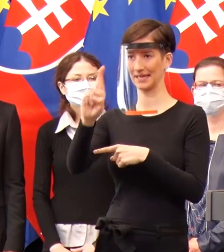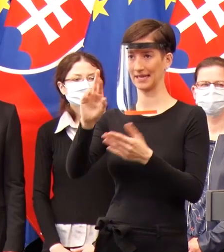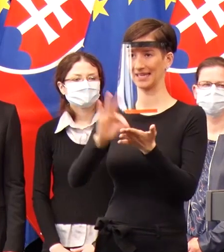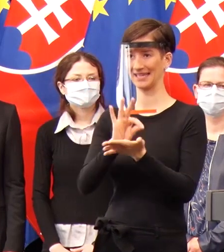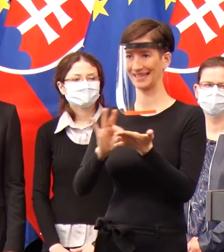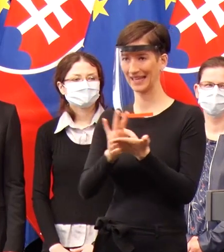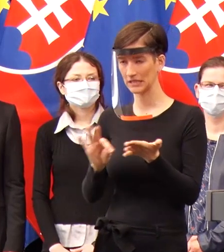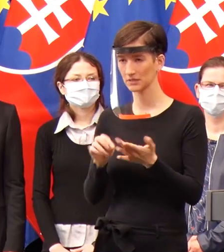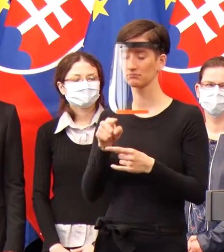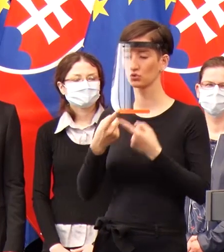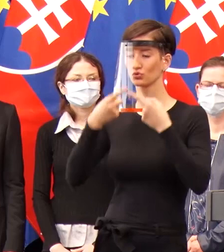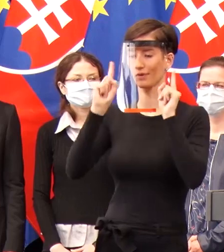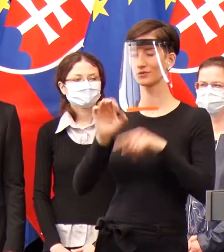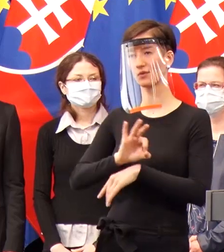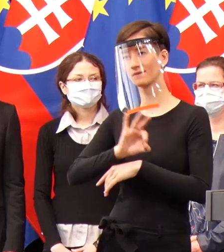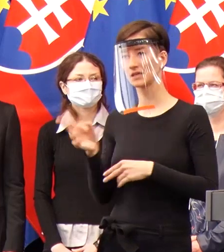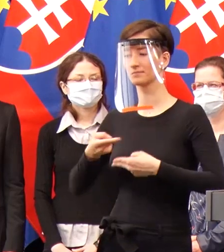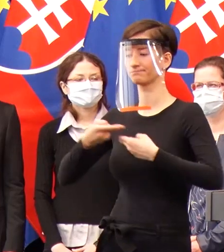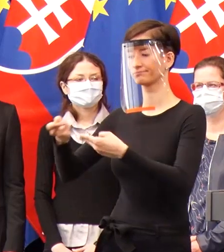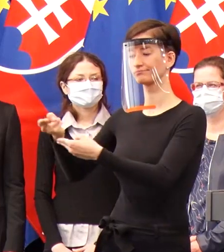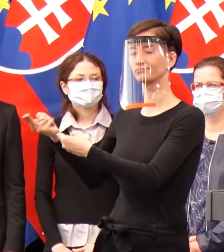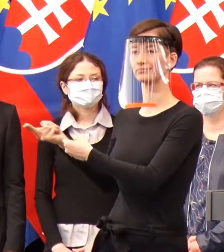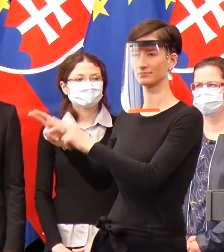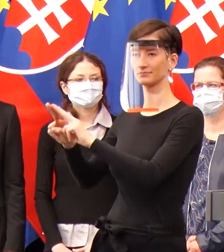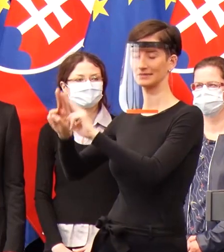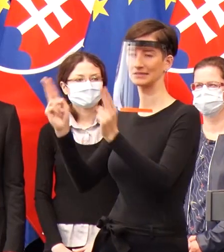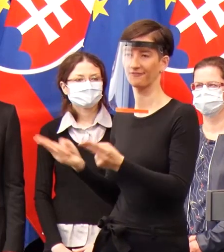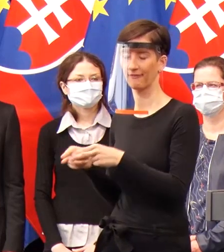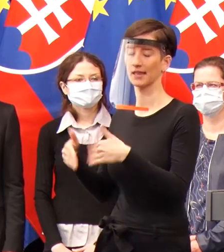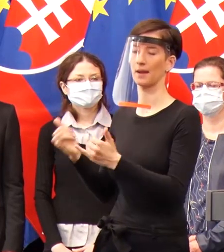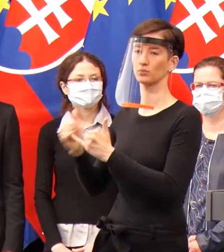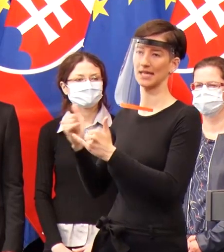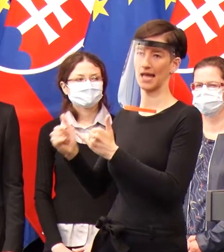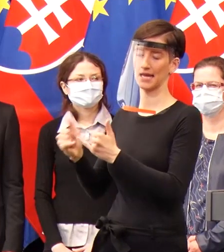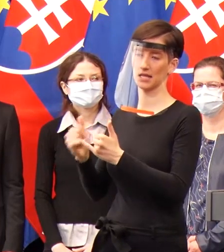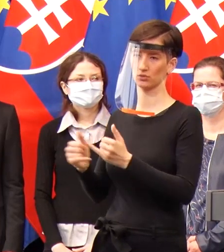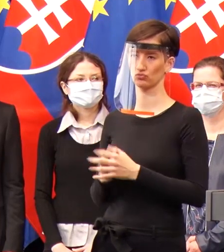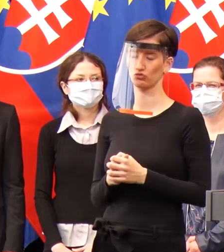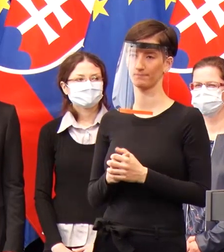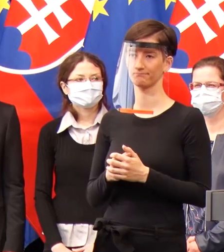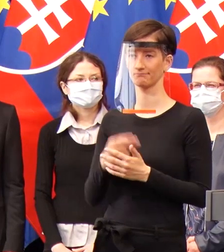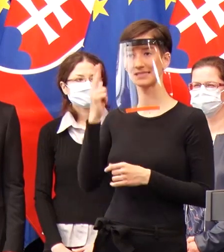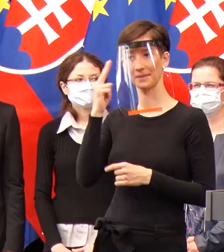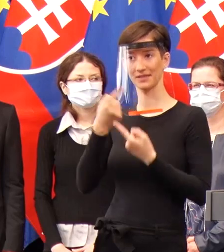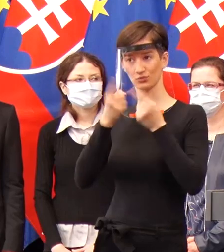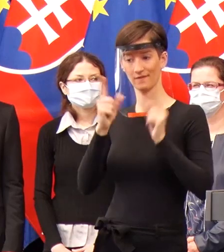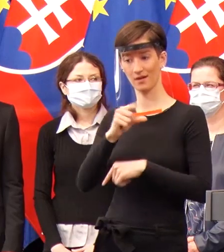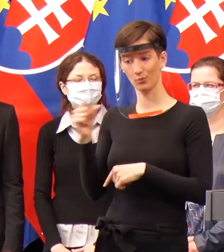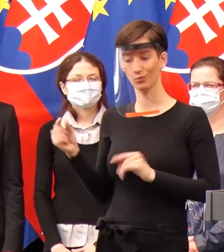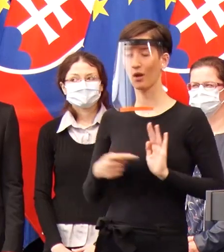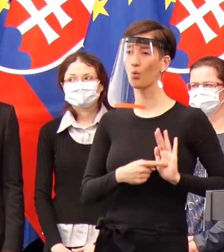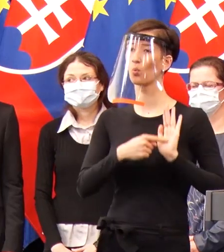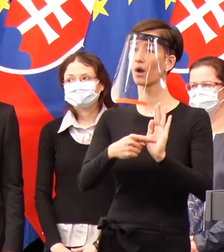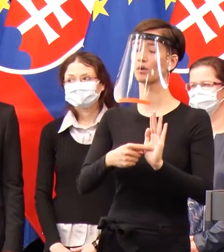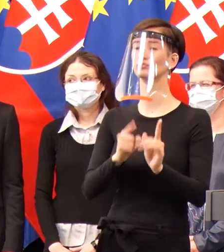počet kvalitných testov a tie budeme môcť ponúknuť aj do zahraničia. Takže aj tu Slovenská republika ukáže, že vie nielen